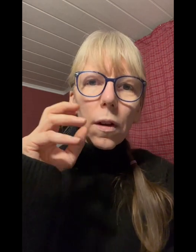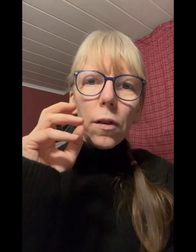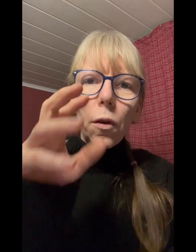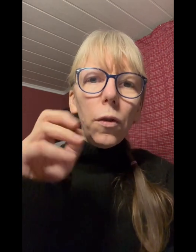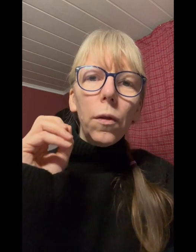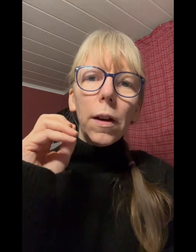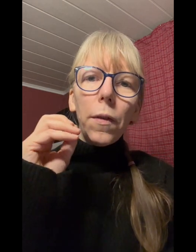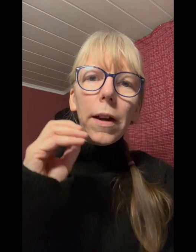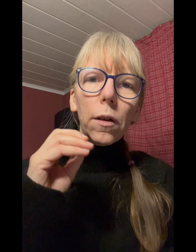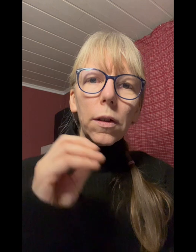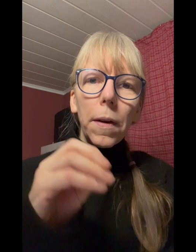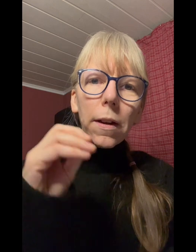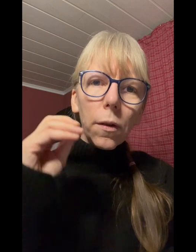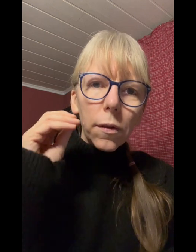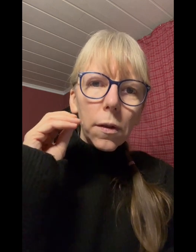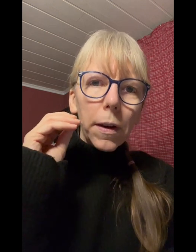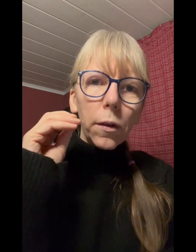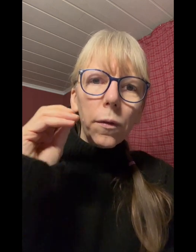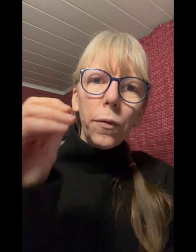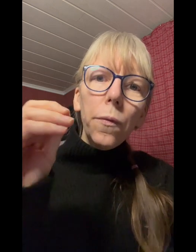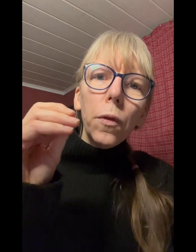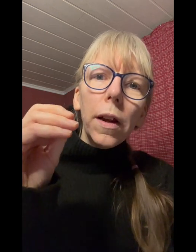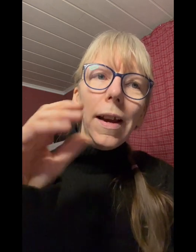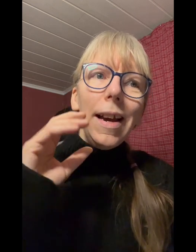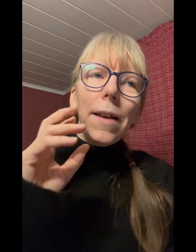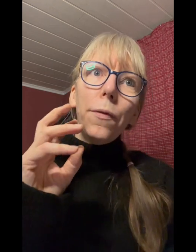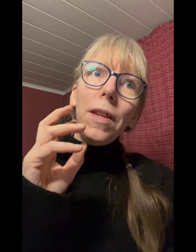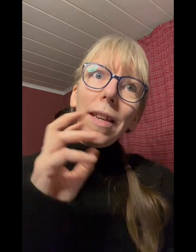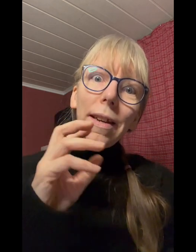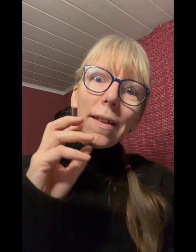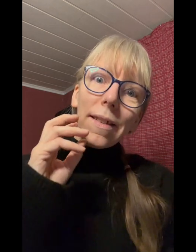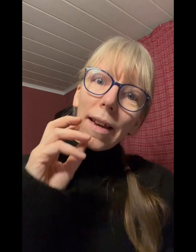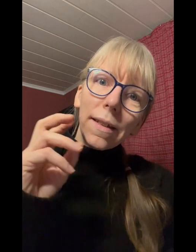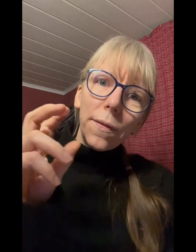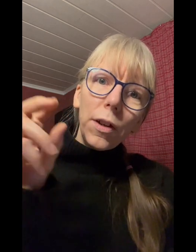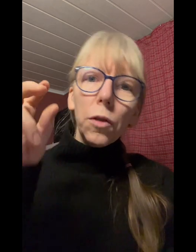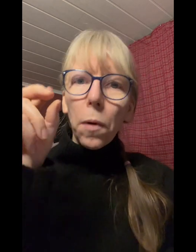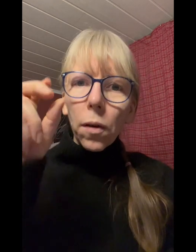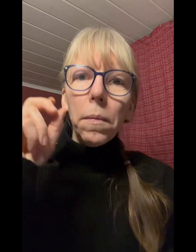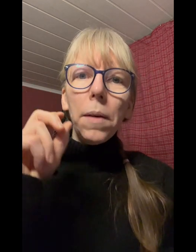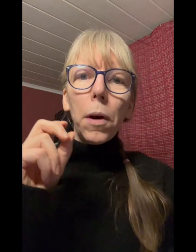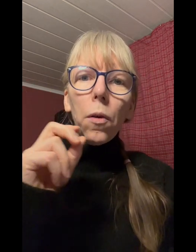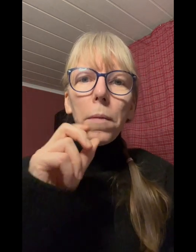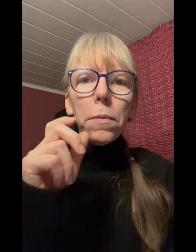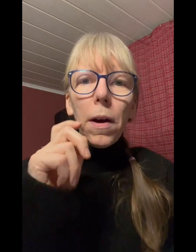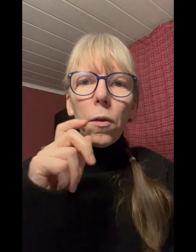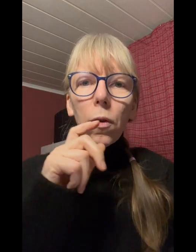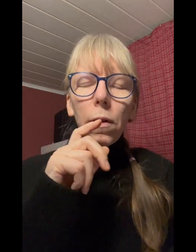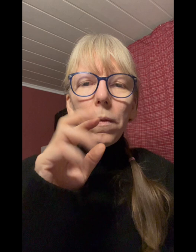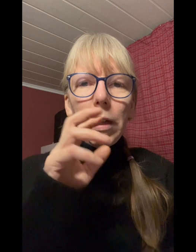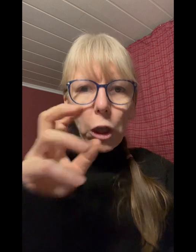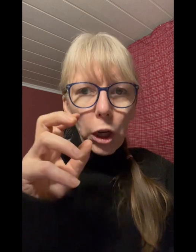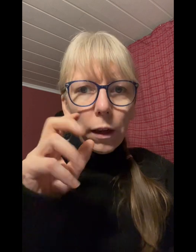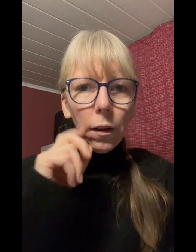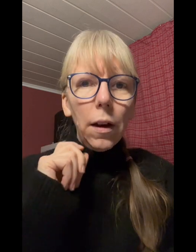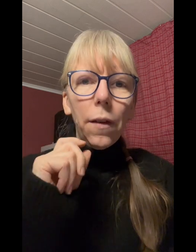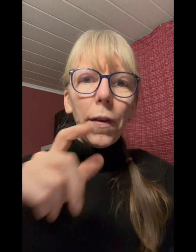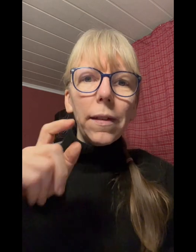vielleicht auch 2000 2500 für die die sehr sehr viel sport machen brauchen manchmal auch nicht erschrecken fast